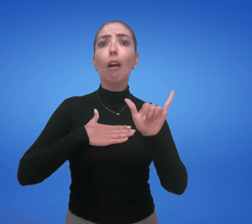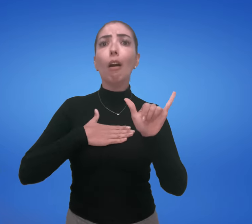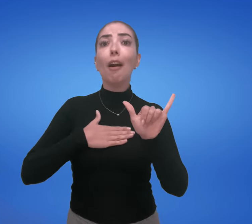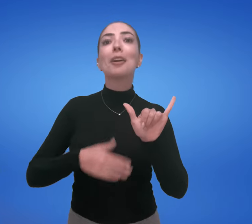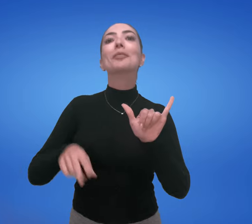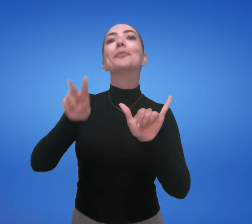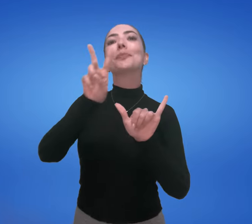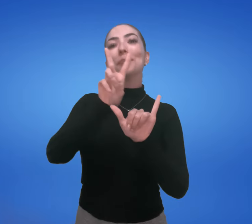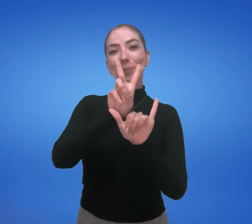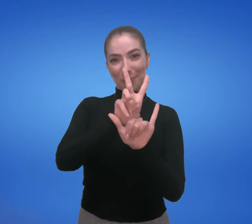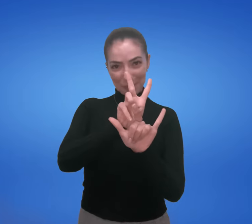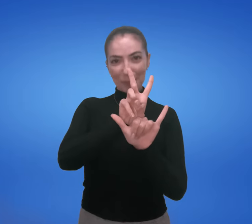Gostar é o verbo.